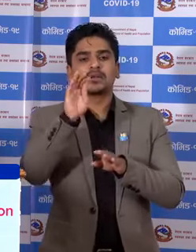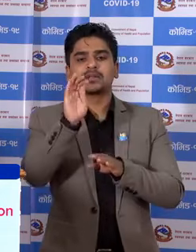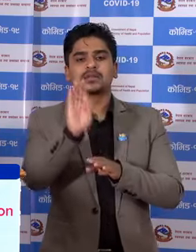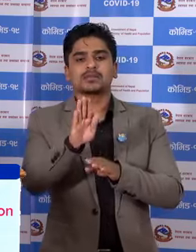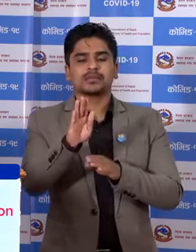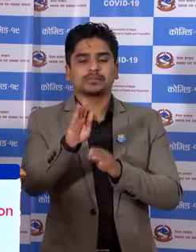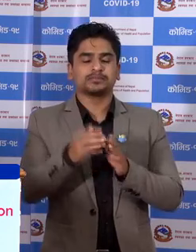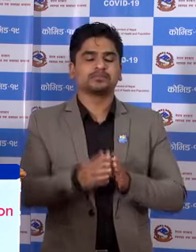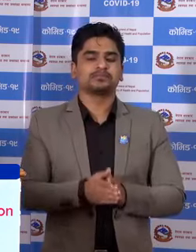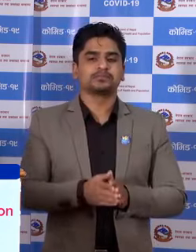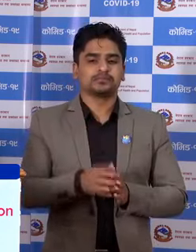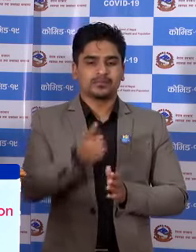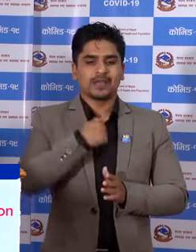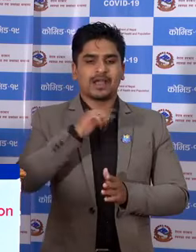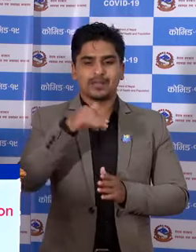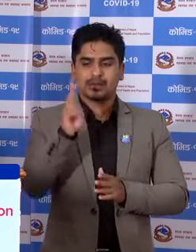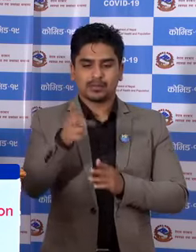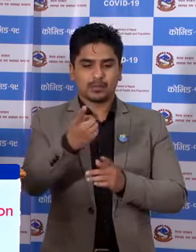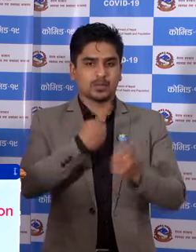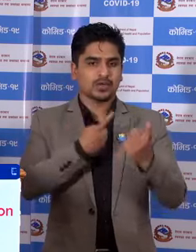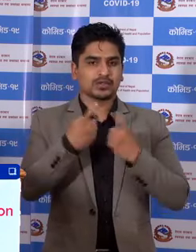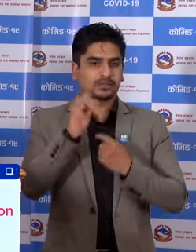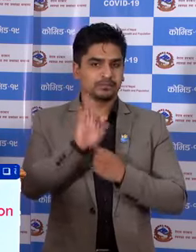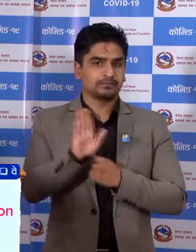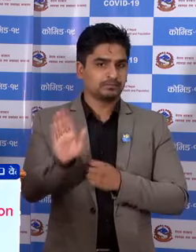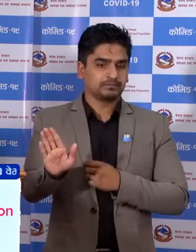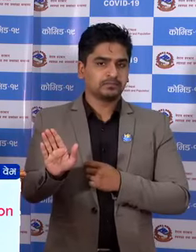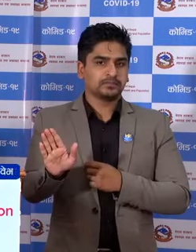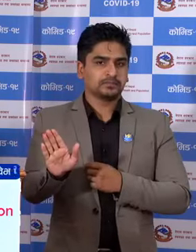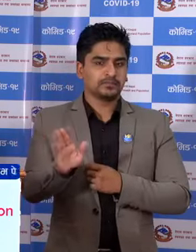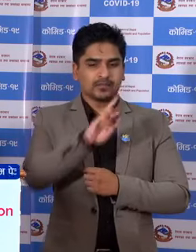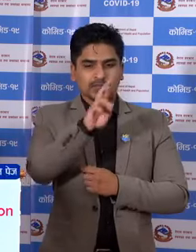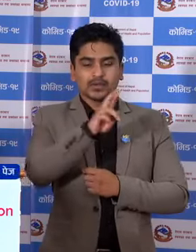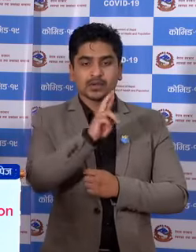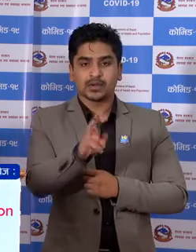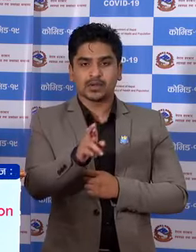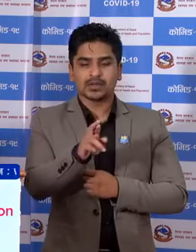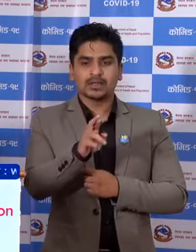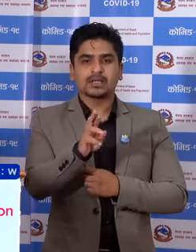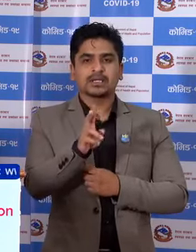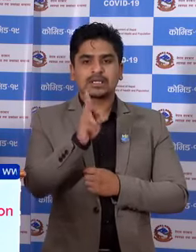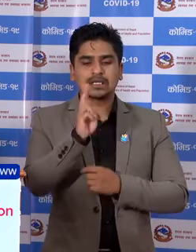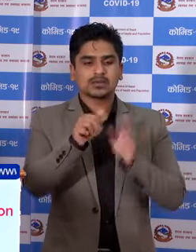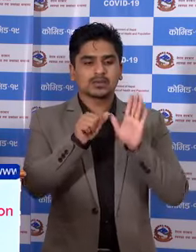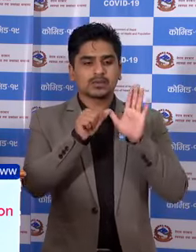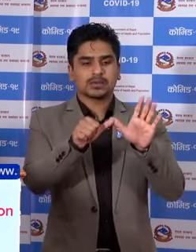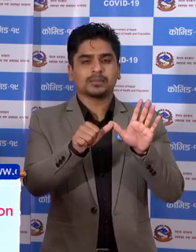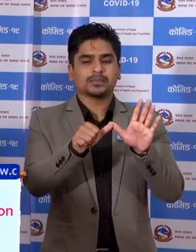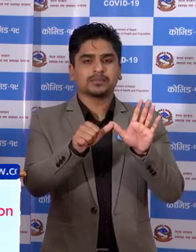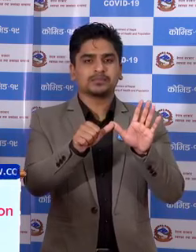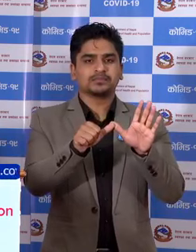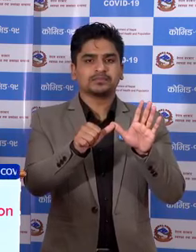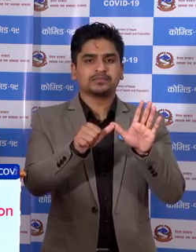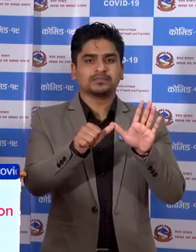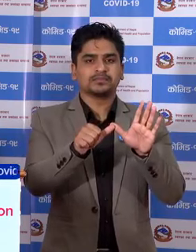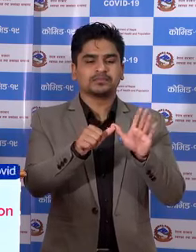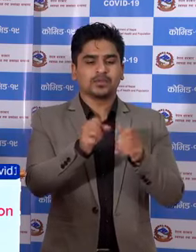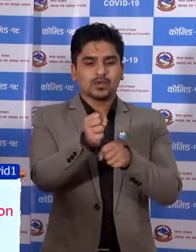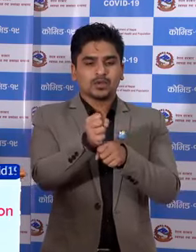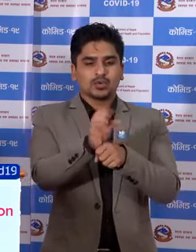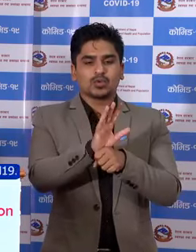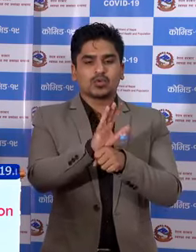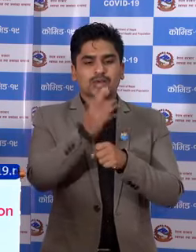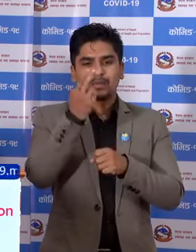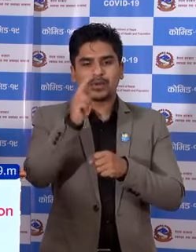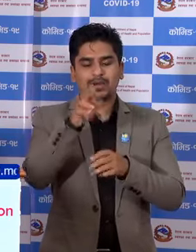सलसर्न अमीलाई ऐस तो प्रस्णप्राट भाय को छा र एसको उत्तर एस प्रकार छा कोरोना